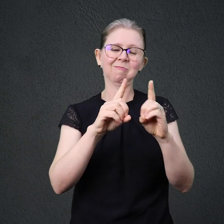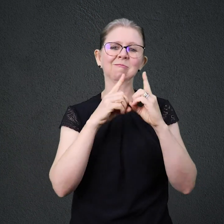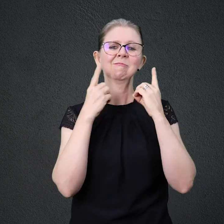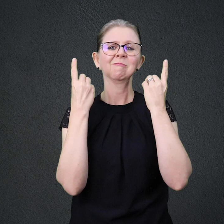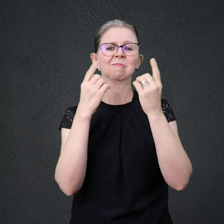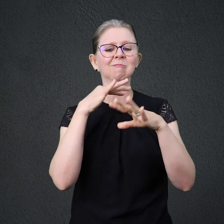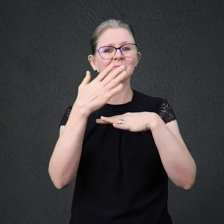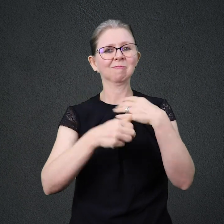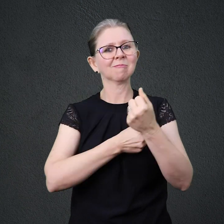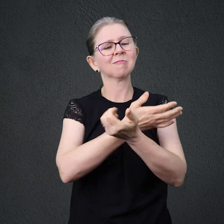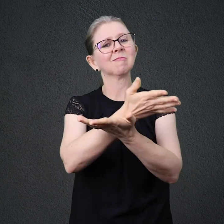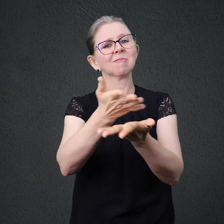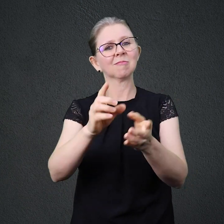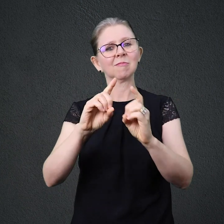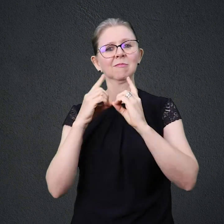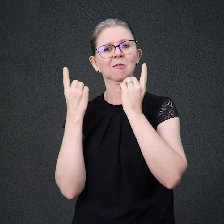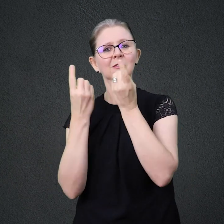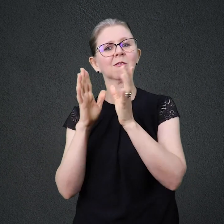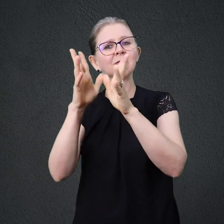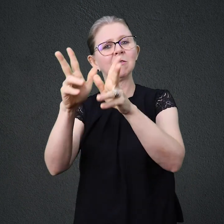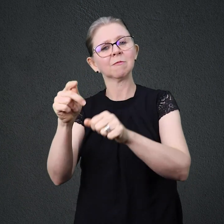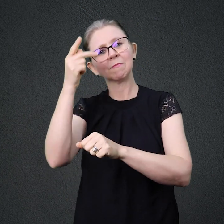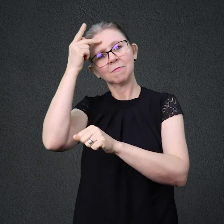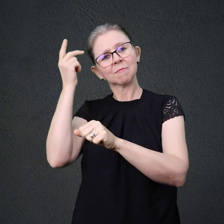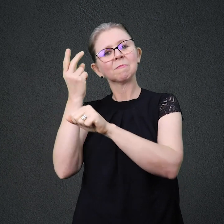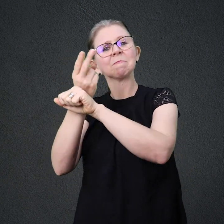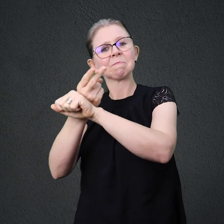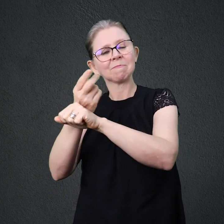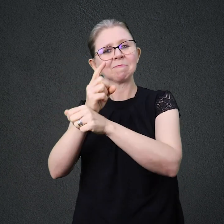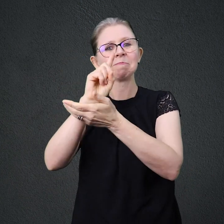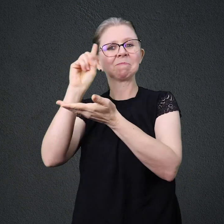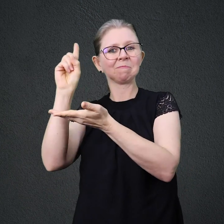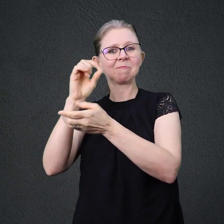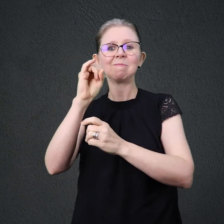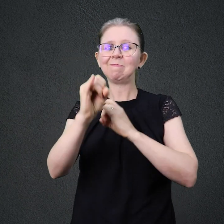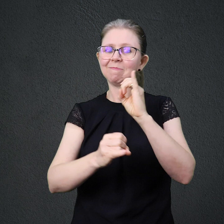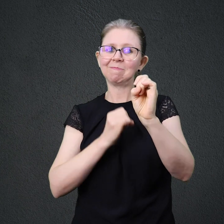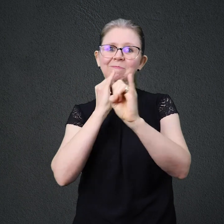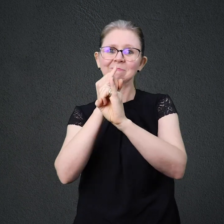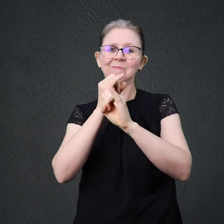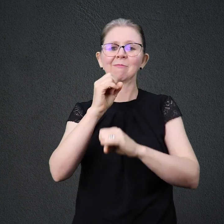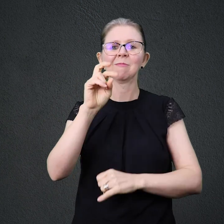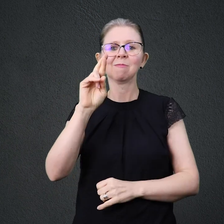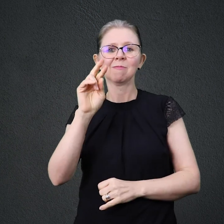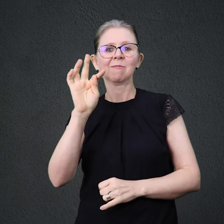Presente Diário O devocional de todos os que buscam a Deus Acesse transmundial